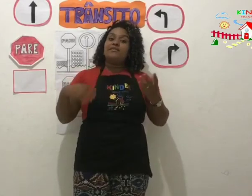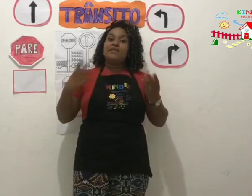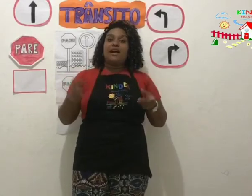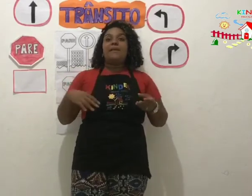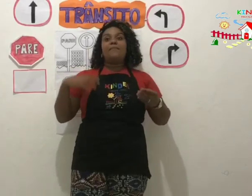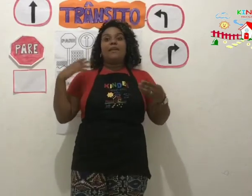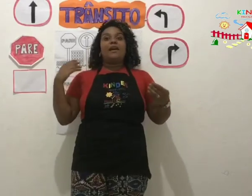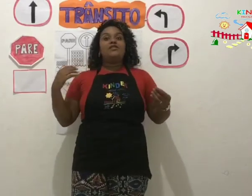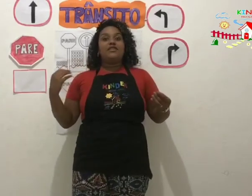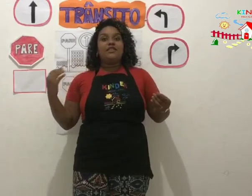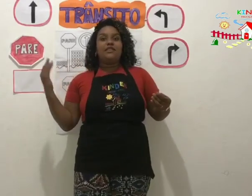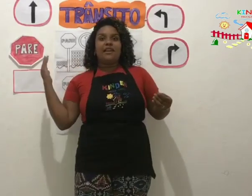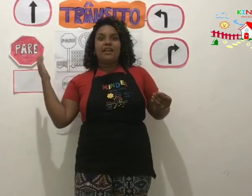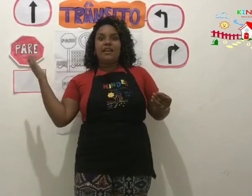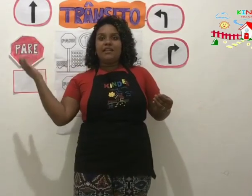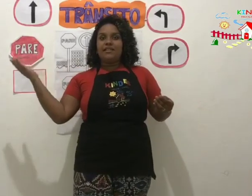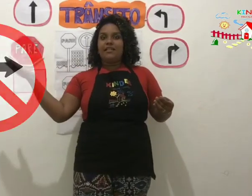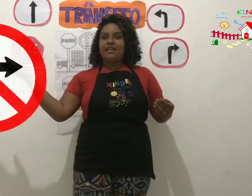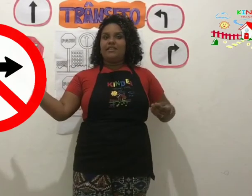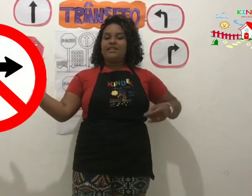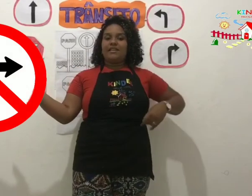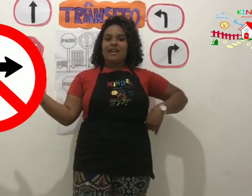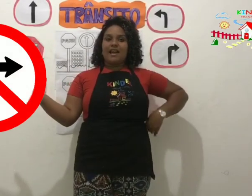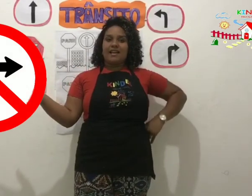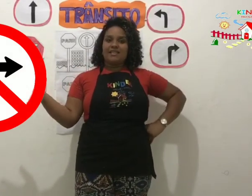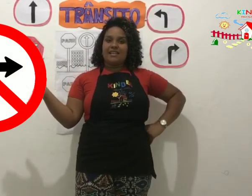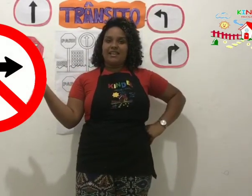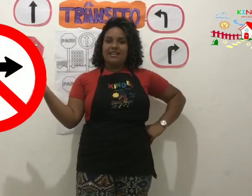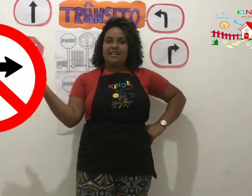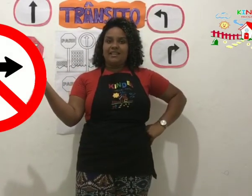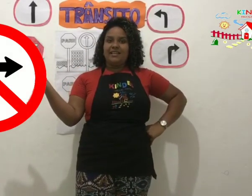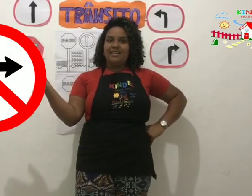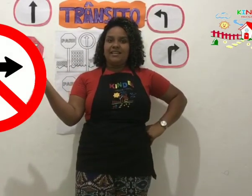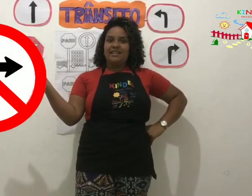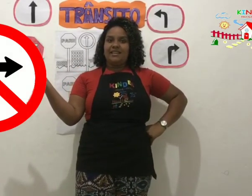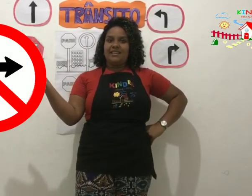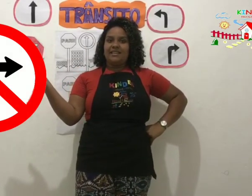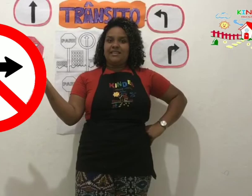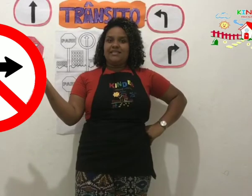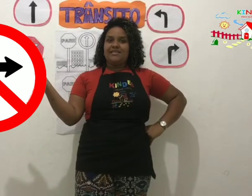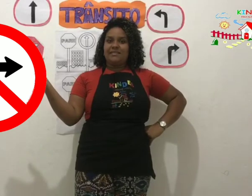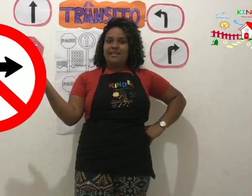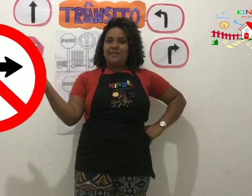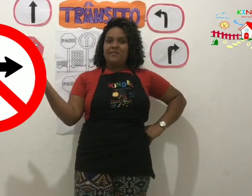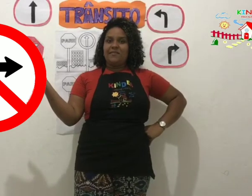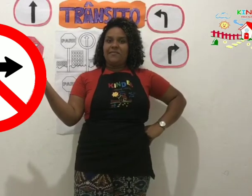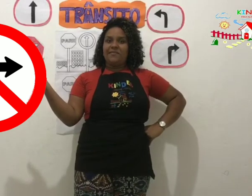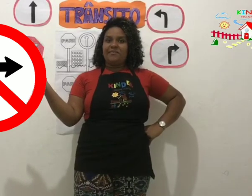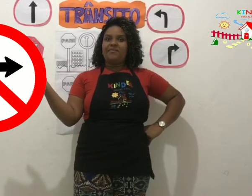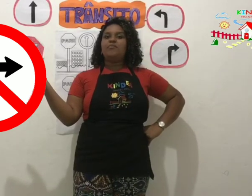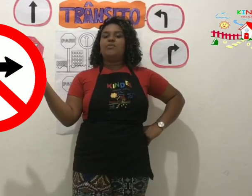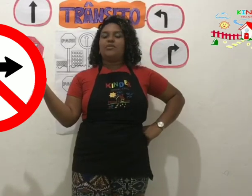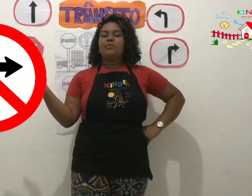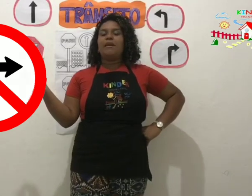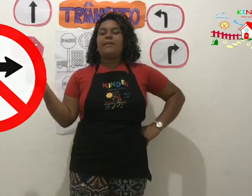virar para a direita, que é essa daqui. Viram? Muito bem.